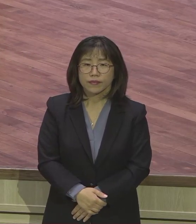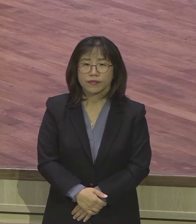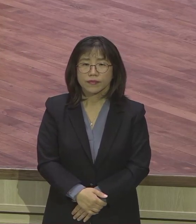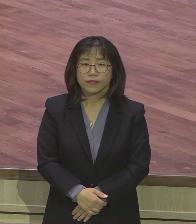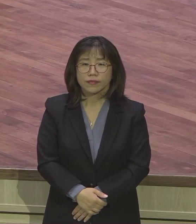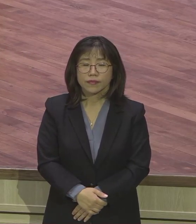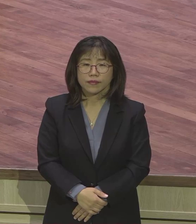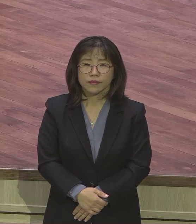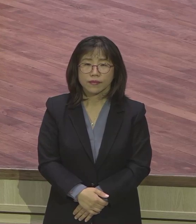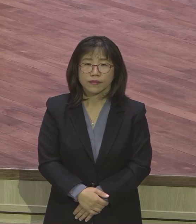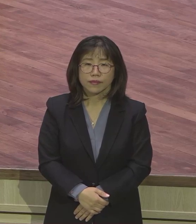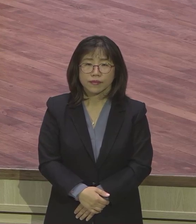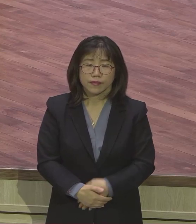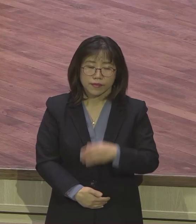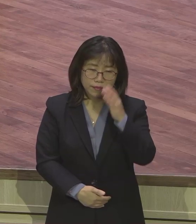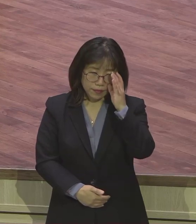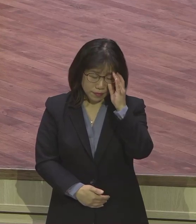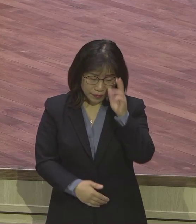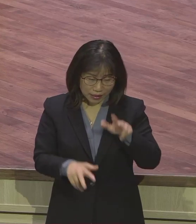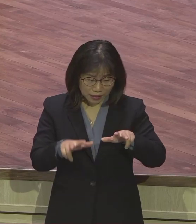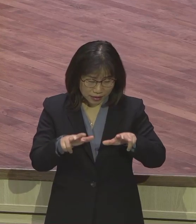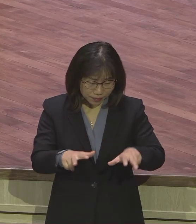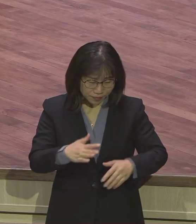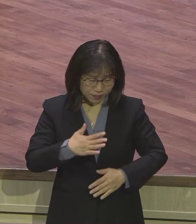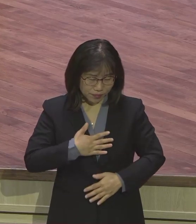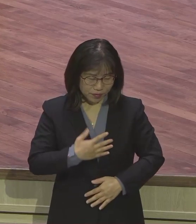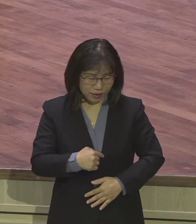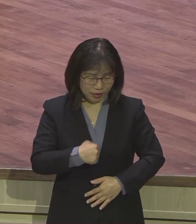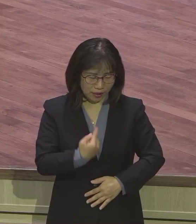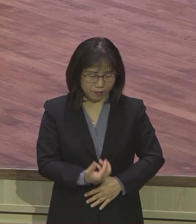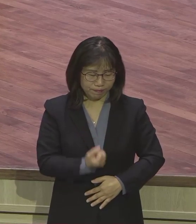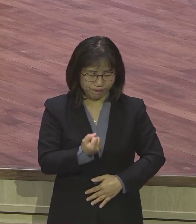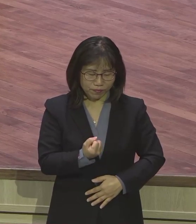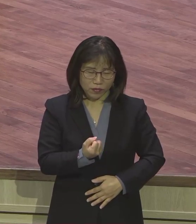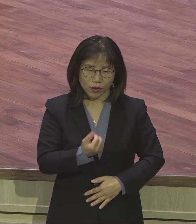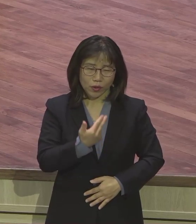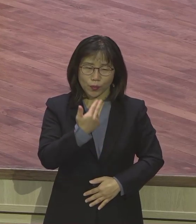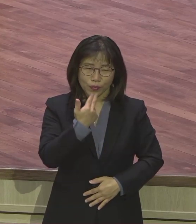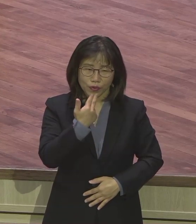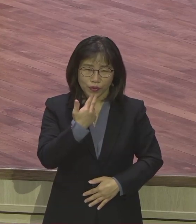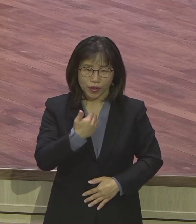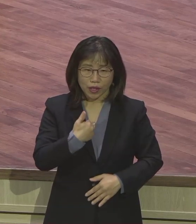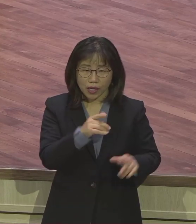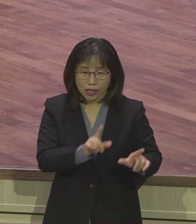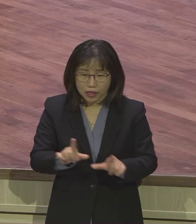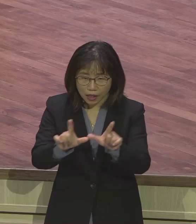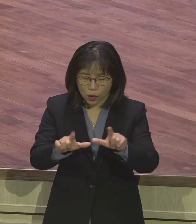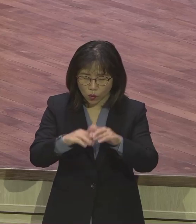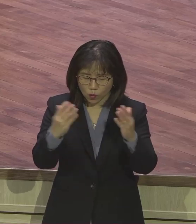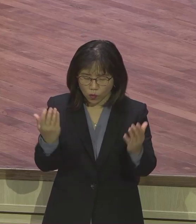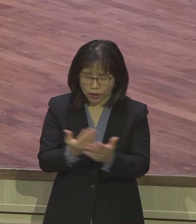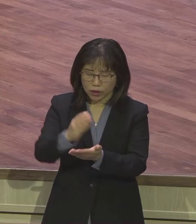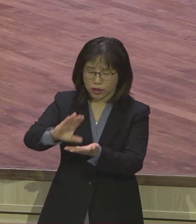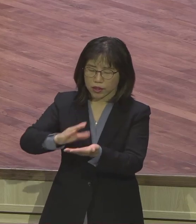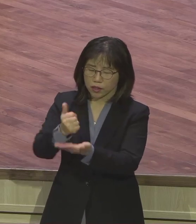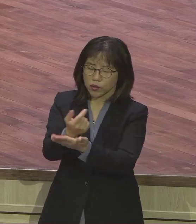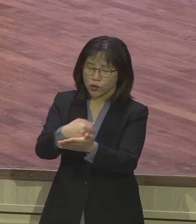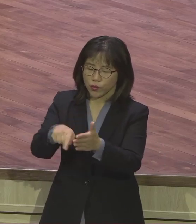이제는 더 이상 내 안에 내가 사는 것이 아니라 내가 사는 것 자체가 거의 도를 위한 삶이에요. 거의 도가 주인 된